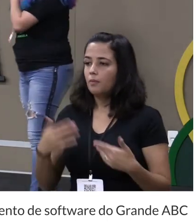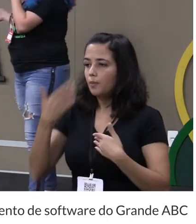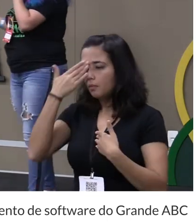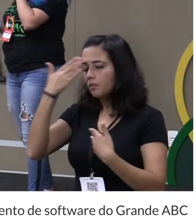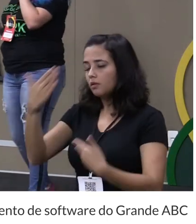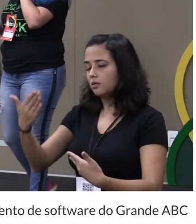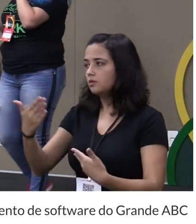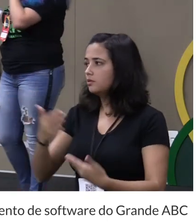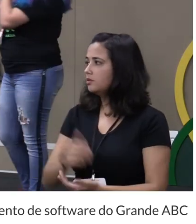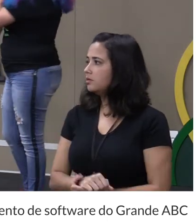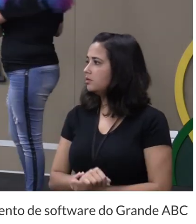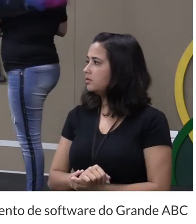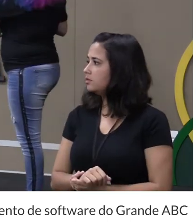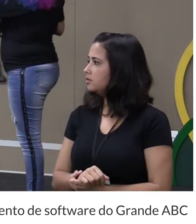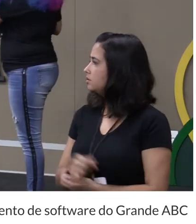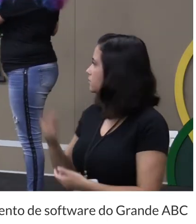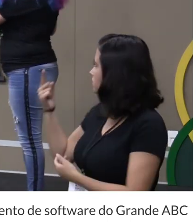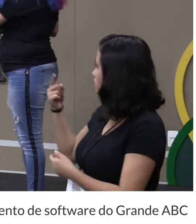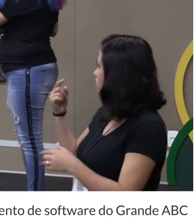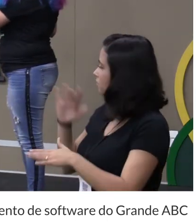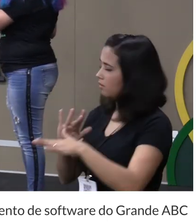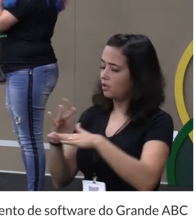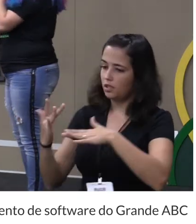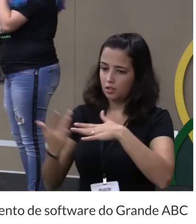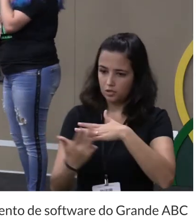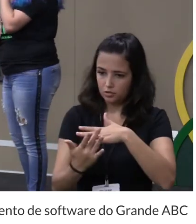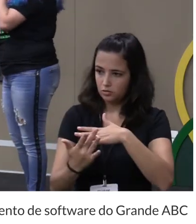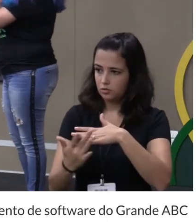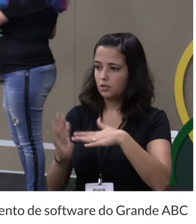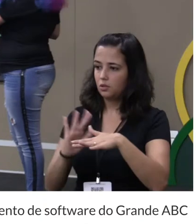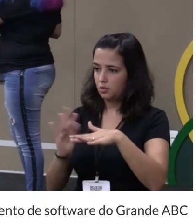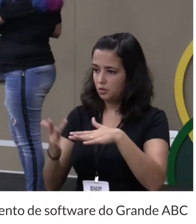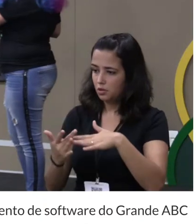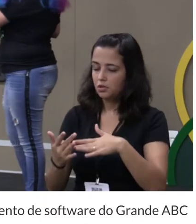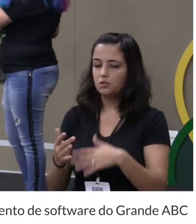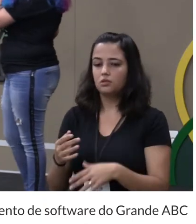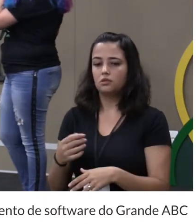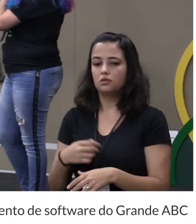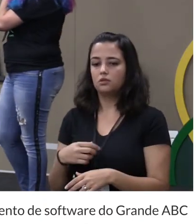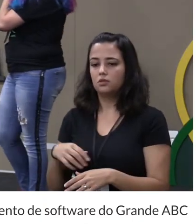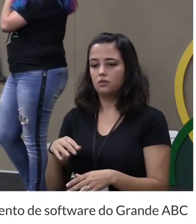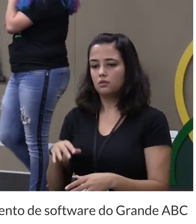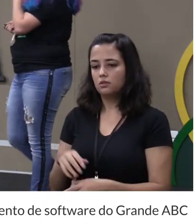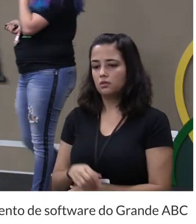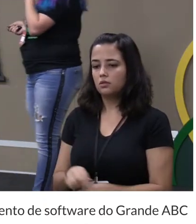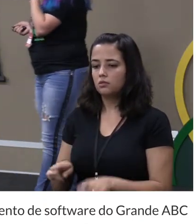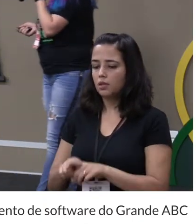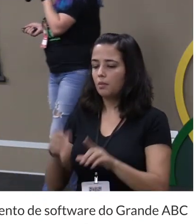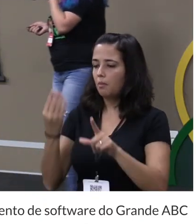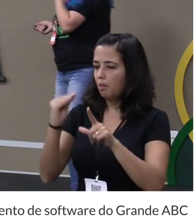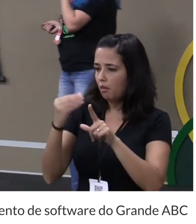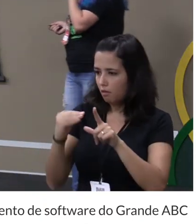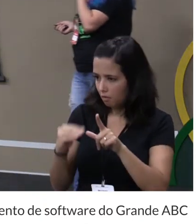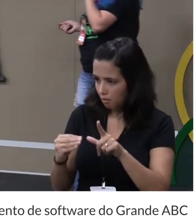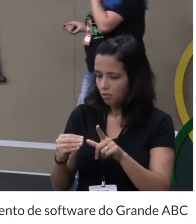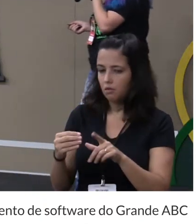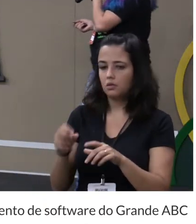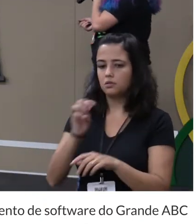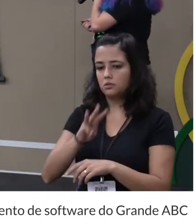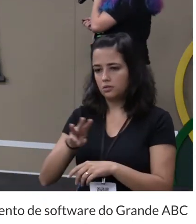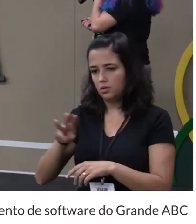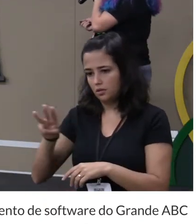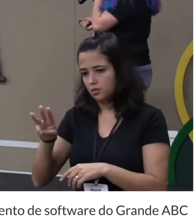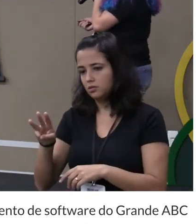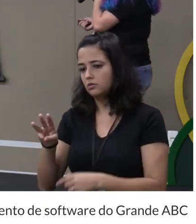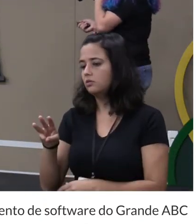obrigada aqui estão minhas redes sociais de novo meu Twitter meu GitHub e meu blog meu site ali